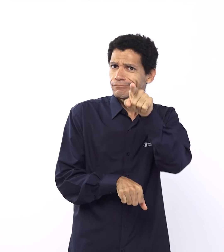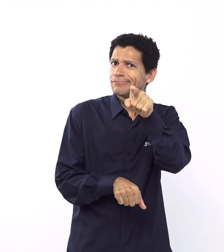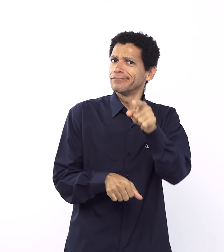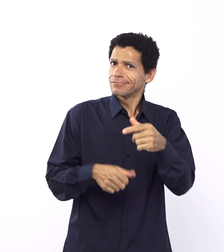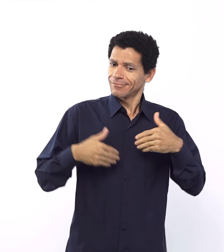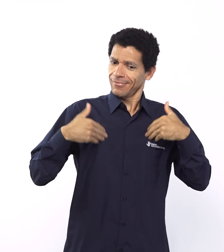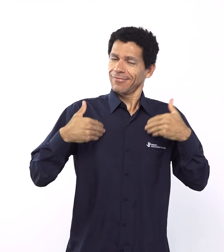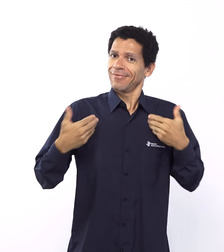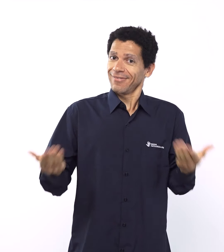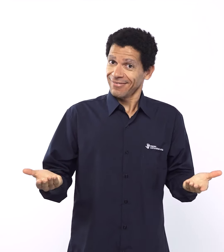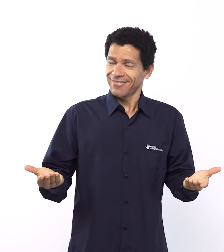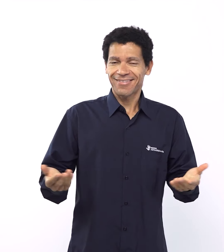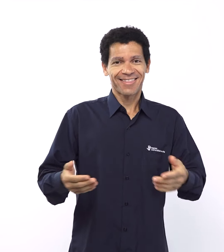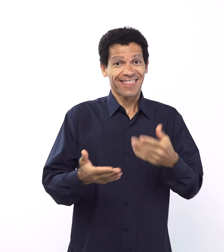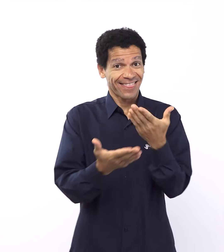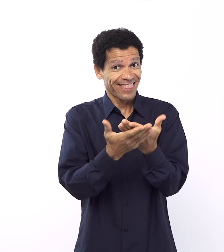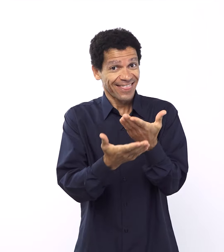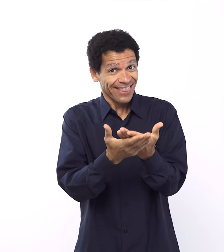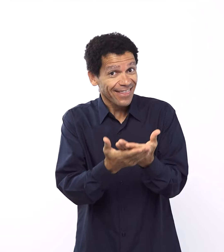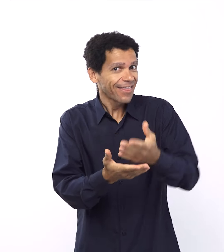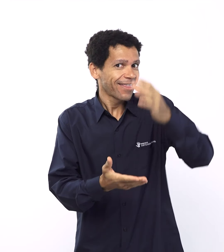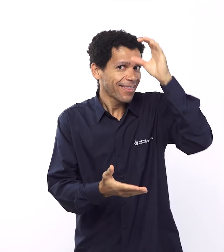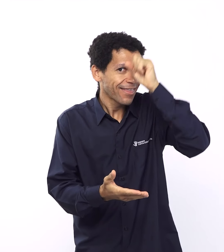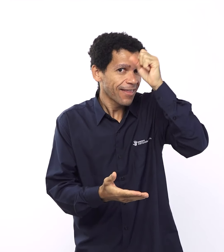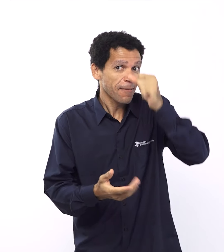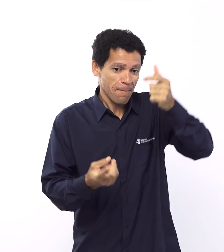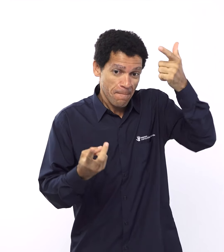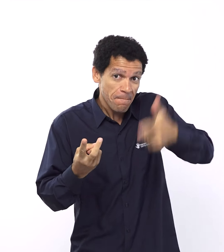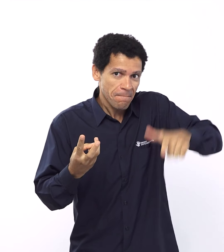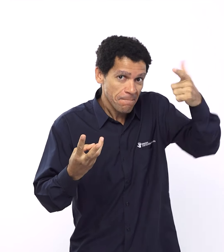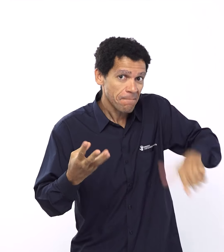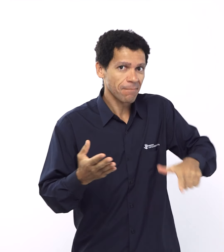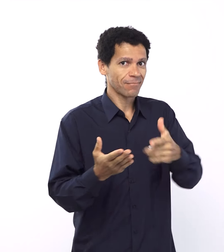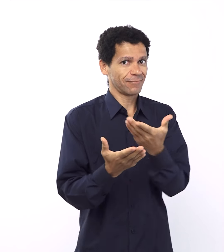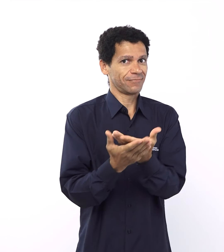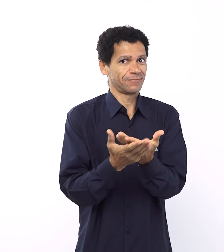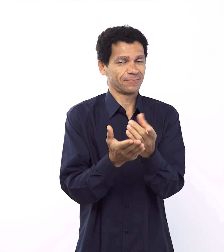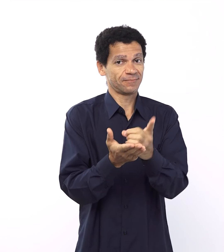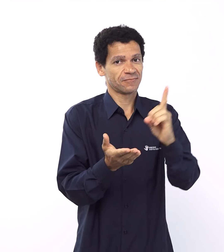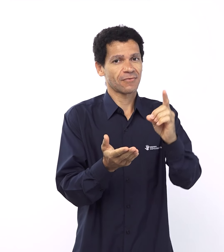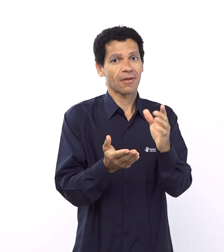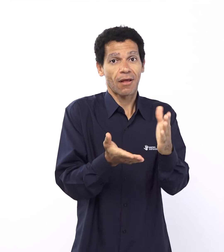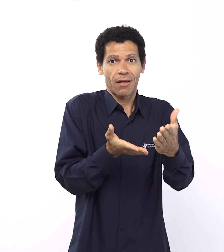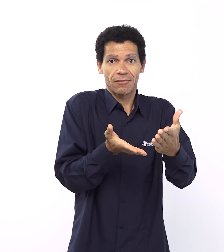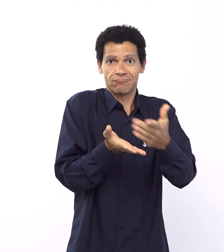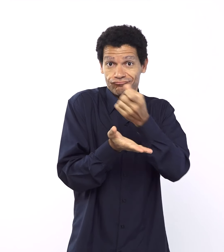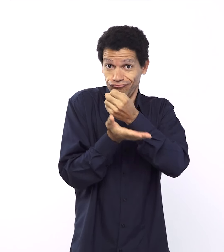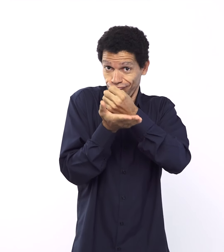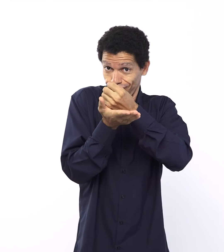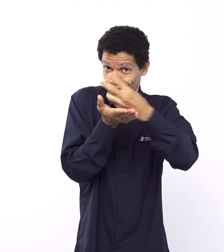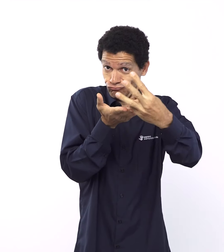aprender conosco um pouco mais da Palavra de Deus. A lição da Escola Sabatina é esse manual que nós temos semanalmente estudado.